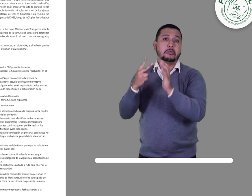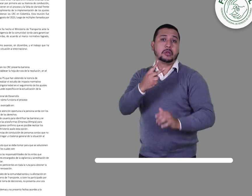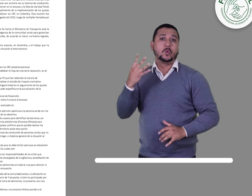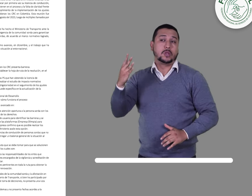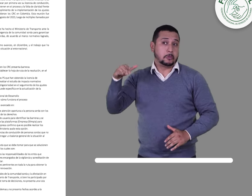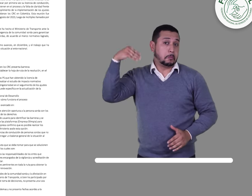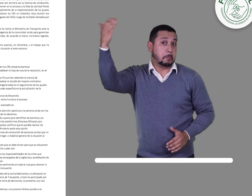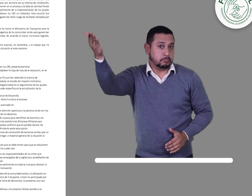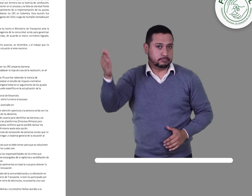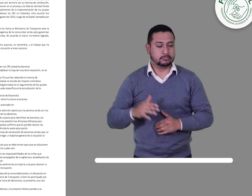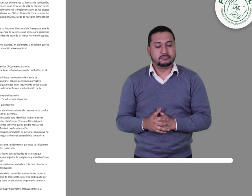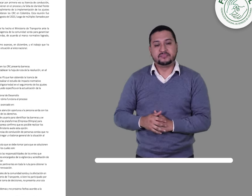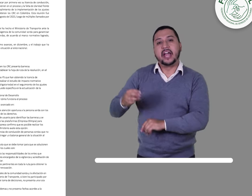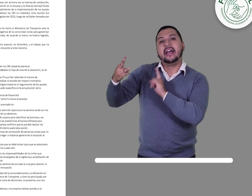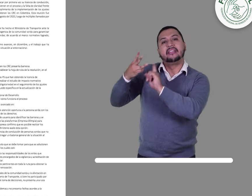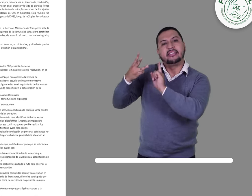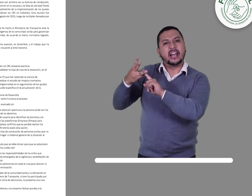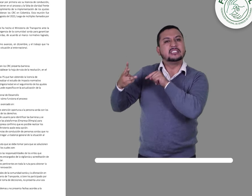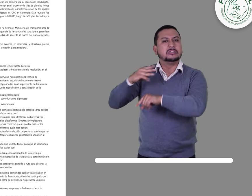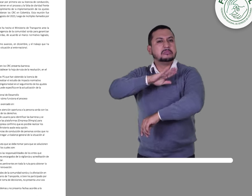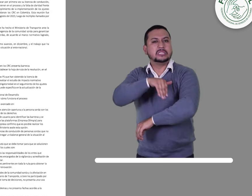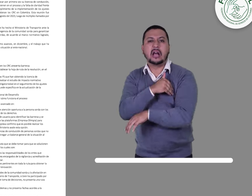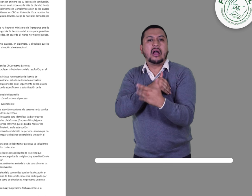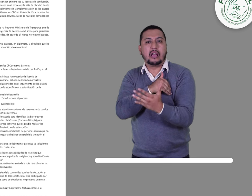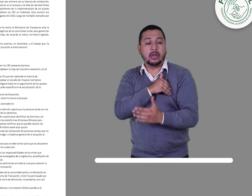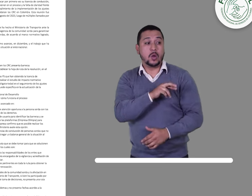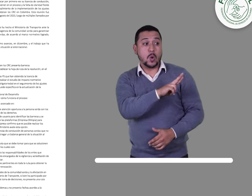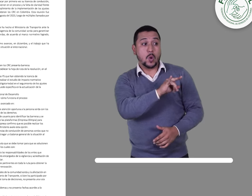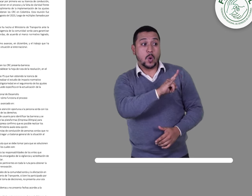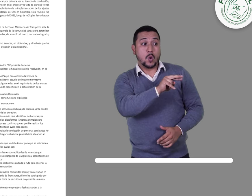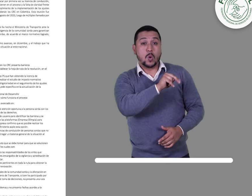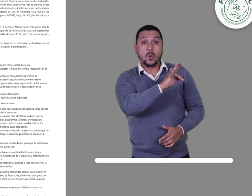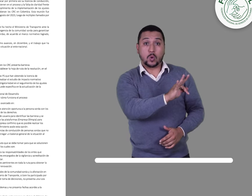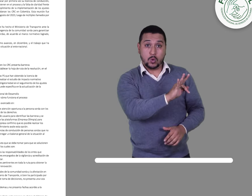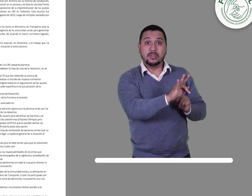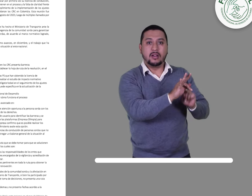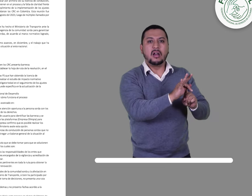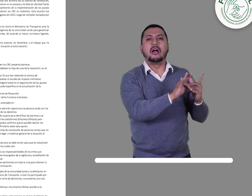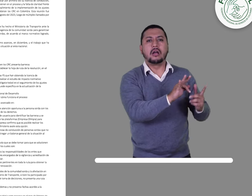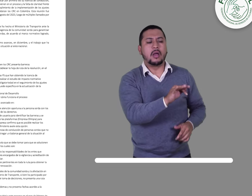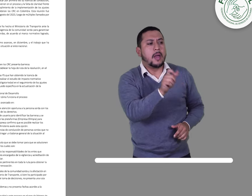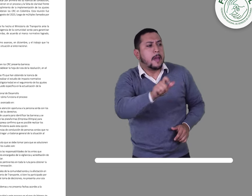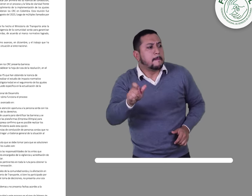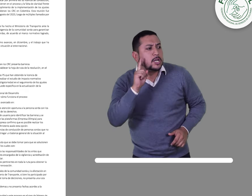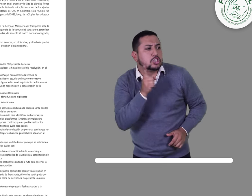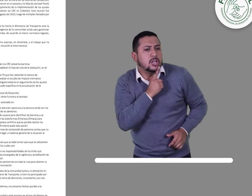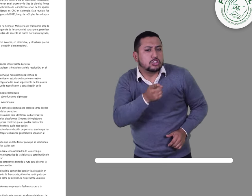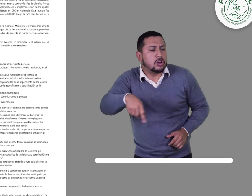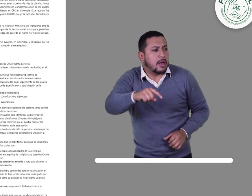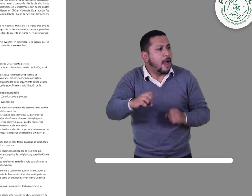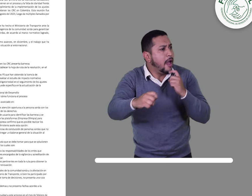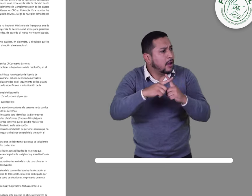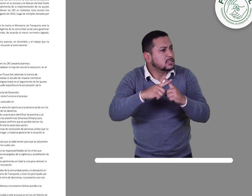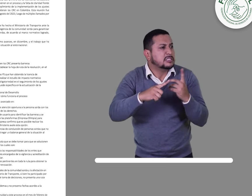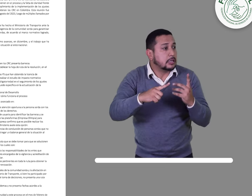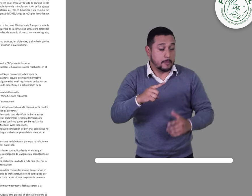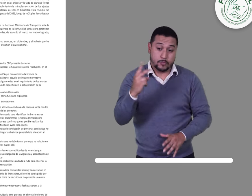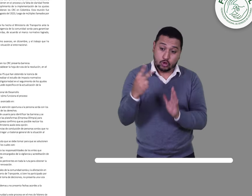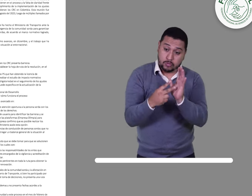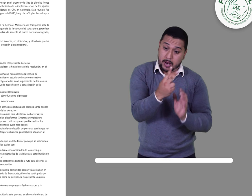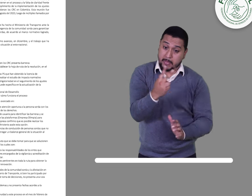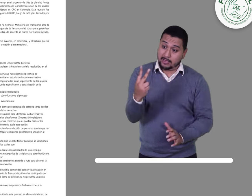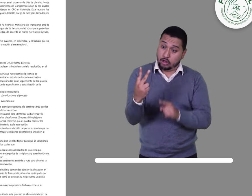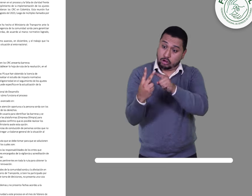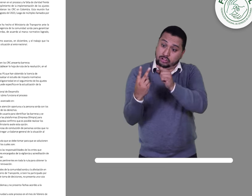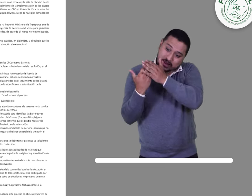2024. 3. Solicitar al RUN la caracterización de las personas sordas que han